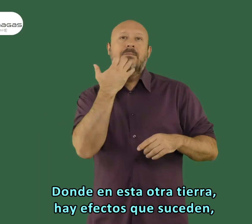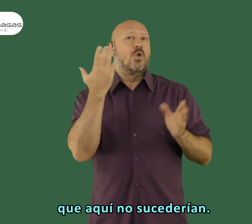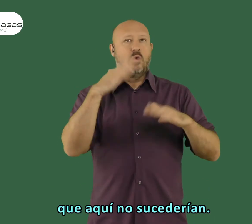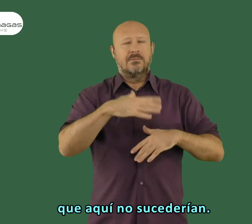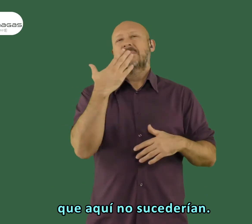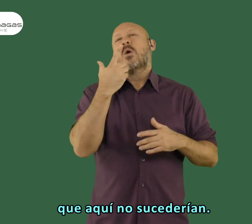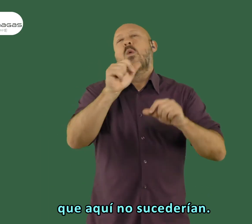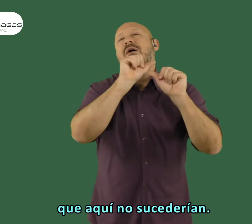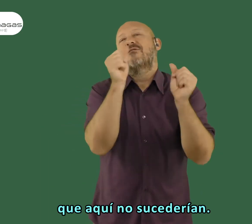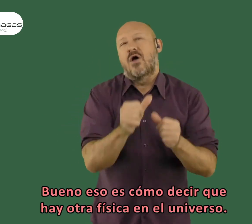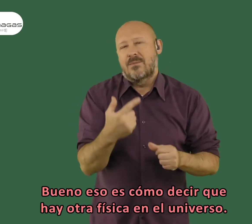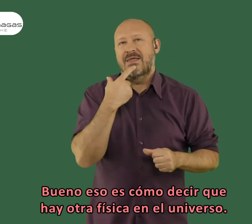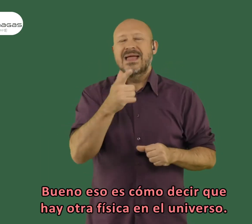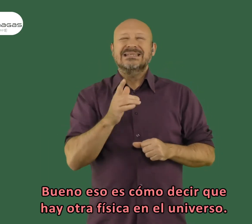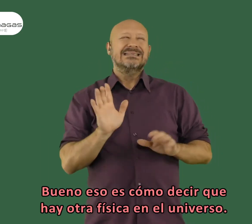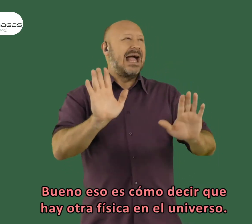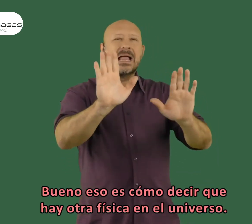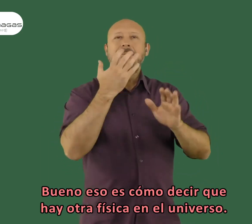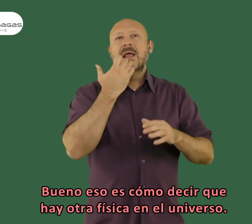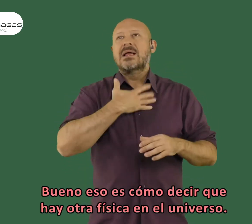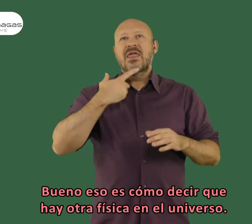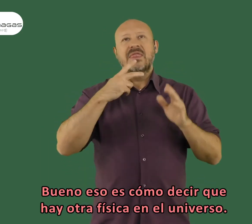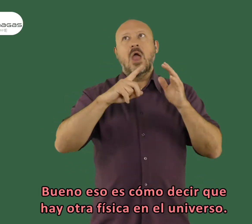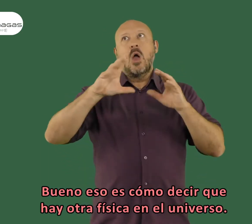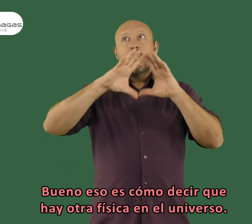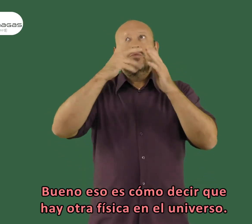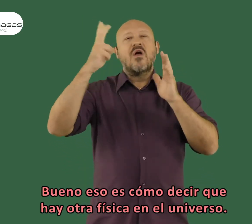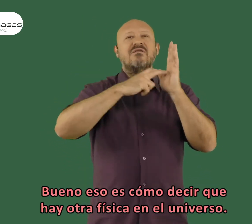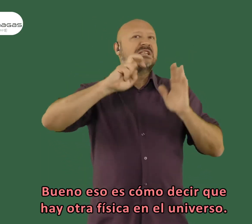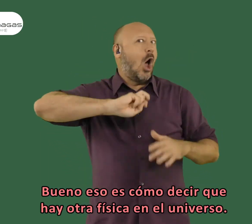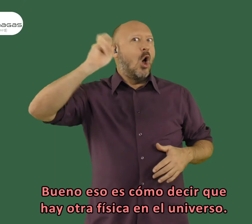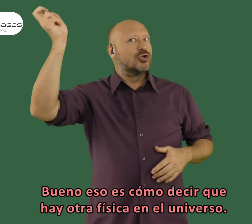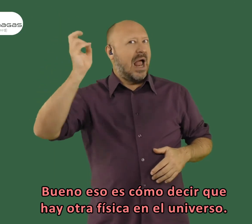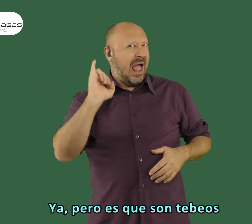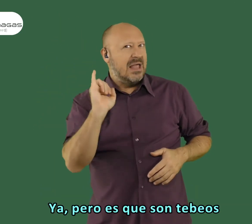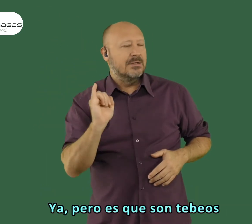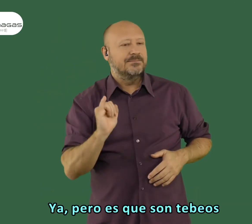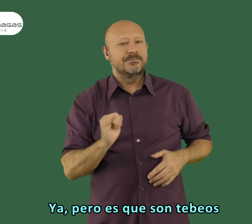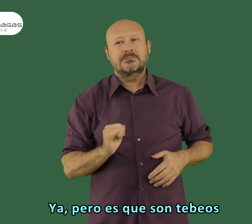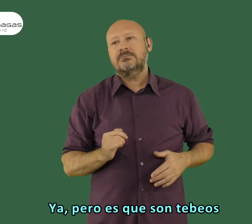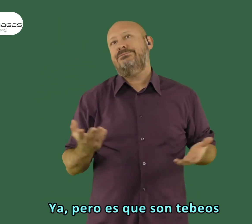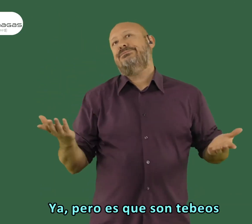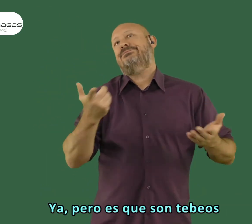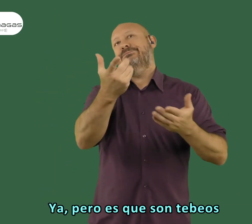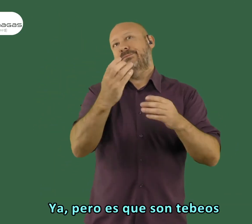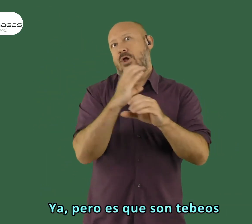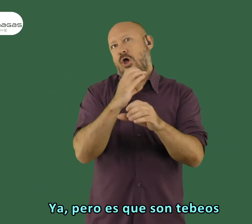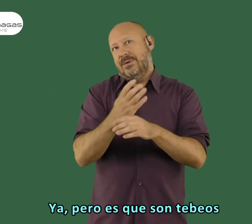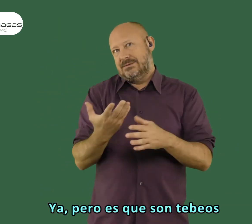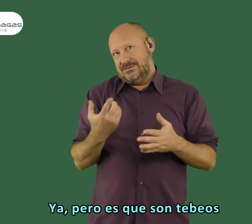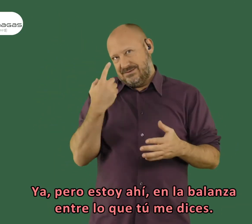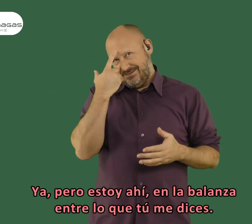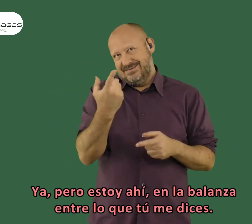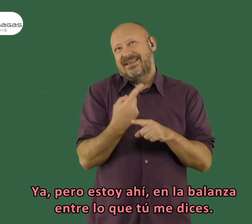que suceden que aquí no sucederían. Y, bueno, es una manera de decir... Ya, pero eso es como decir que hay otra física en el universo. Ya, pero es que son